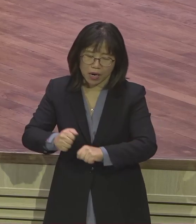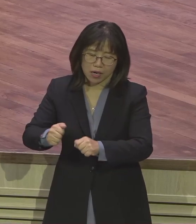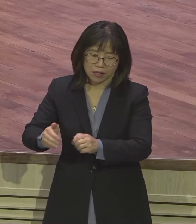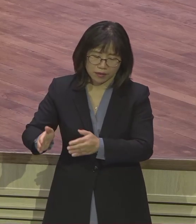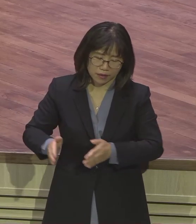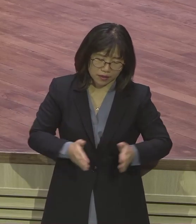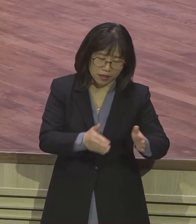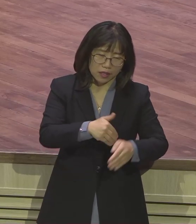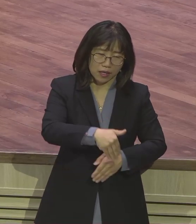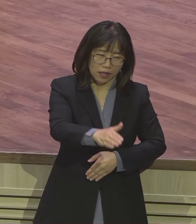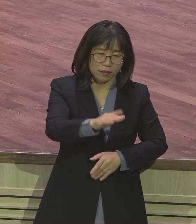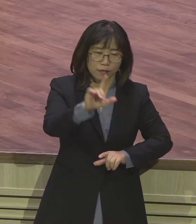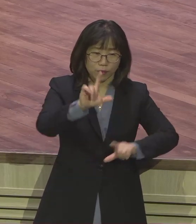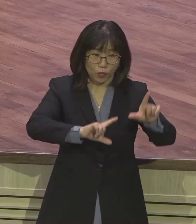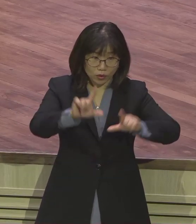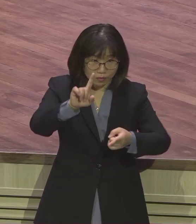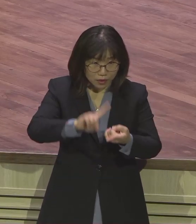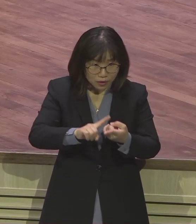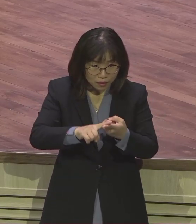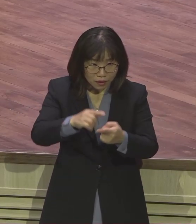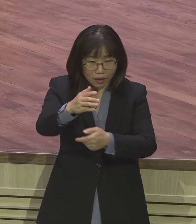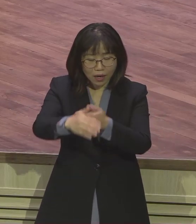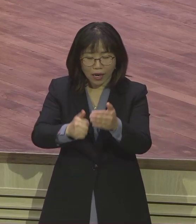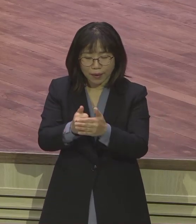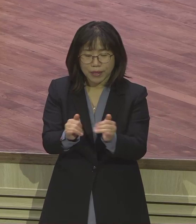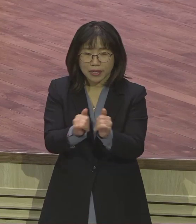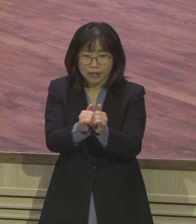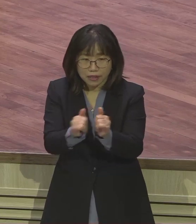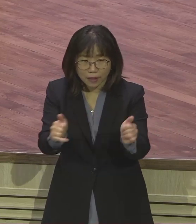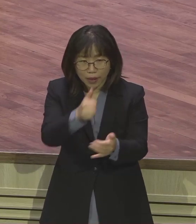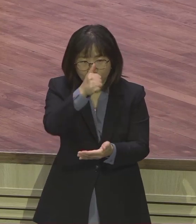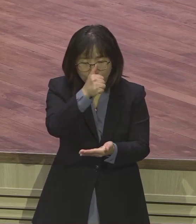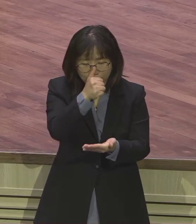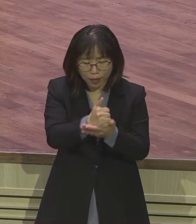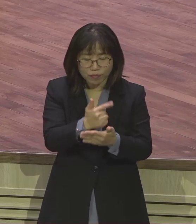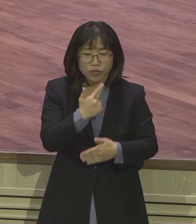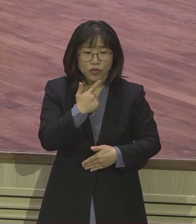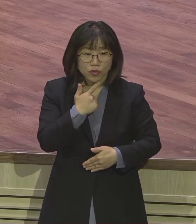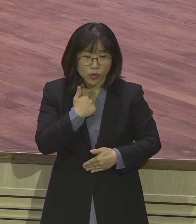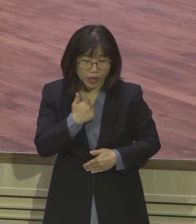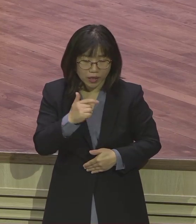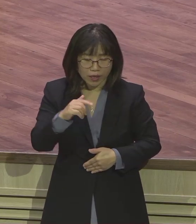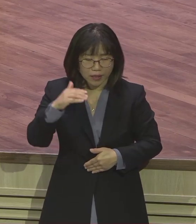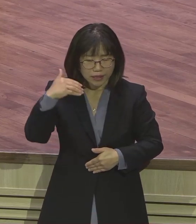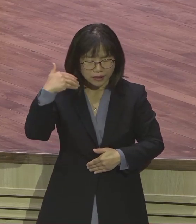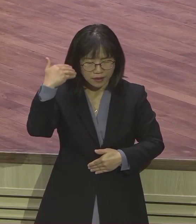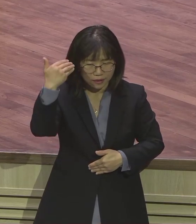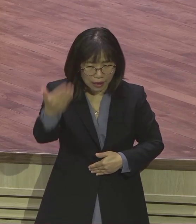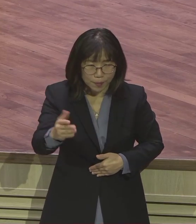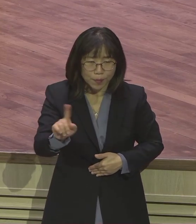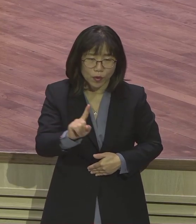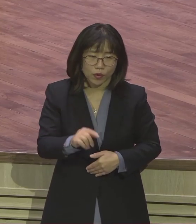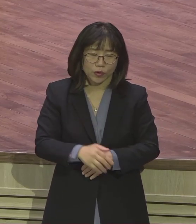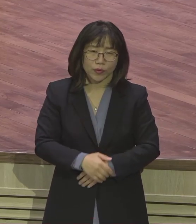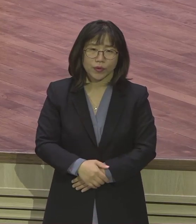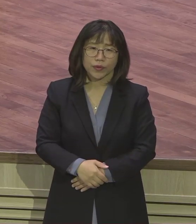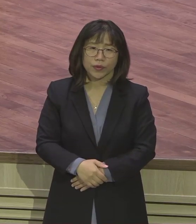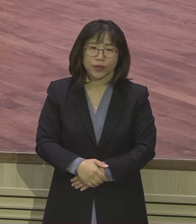그런데 하나님은 인간의 범죄에 의해 뭐랬습니까? 모세가 쓴 거예요. 영적으로 그걸 다 하나님께 가르쳐 거예요.